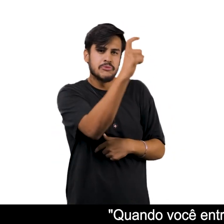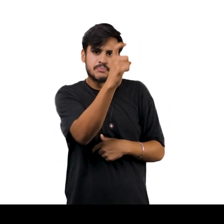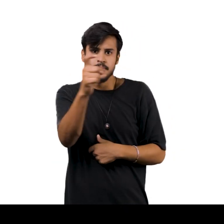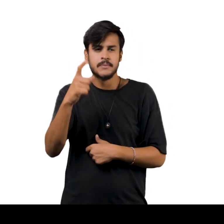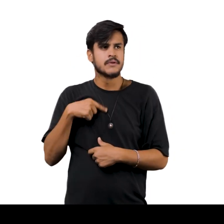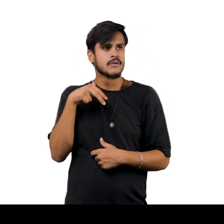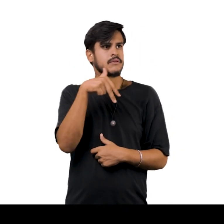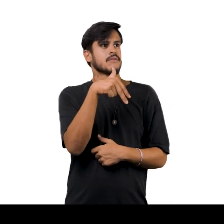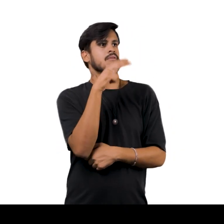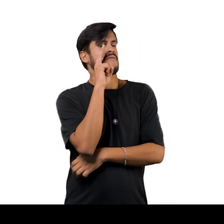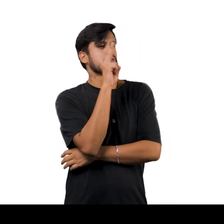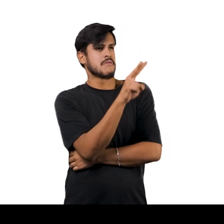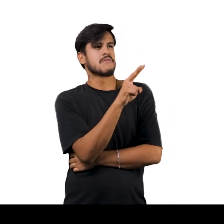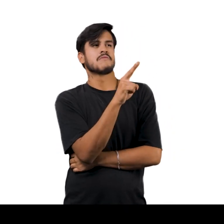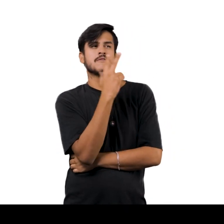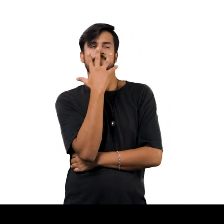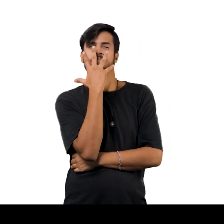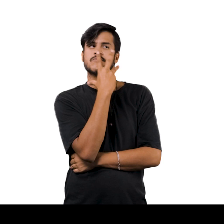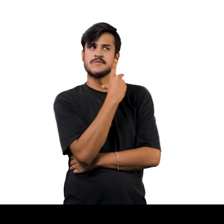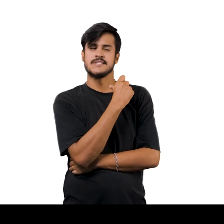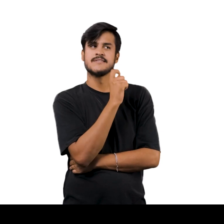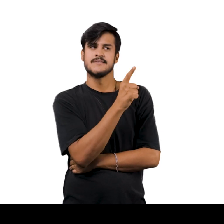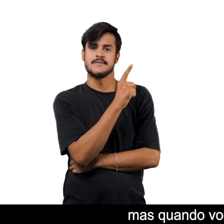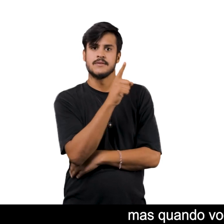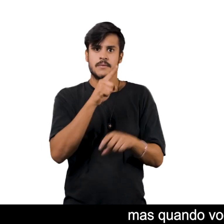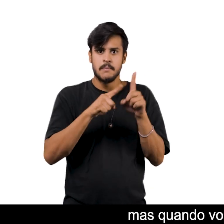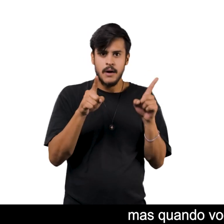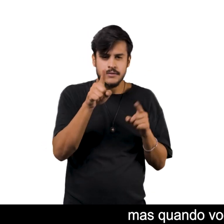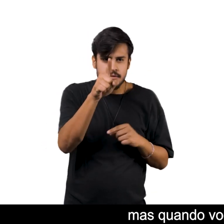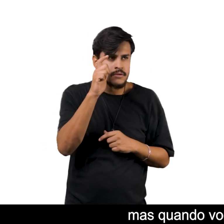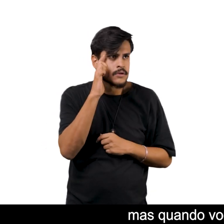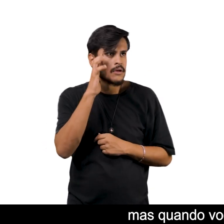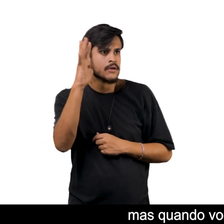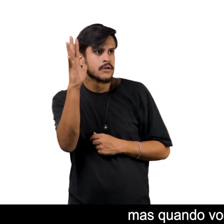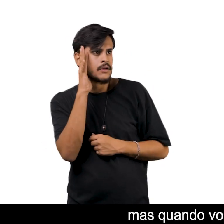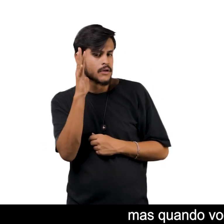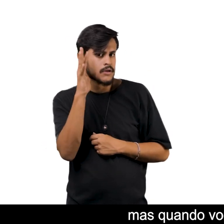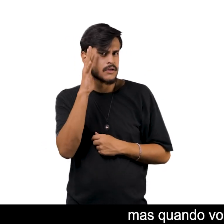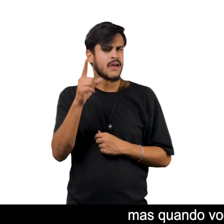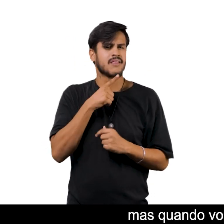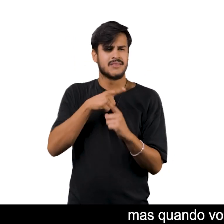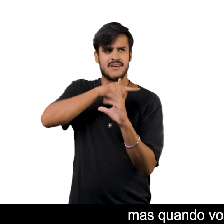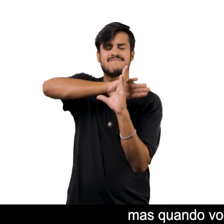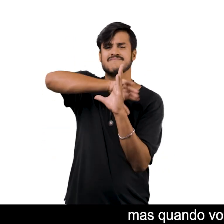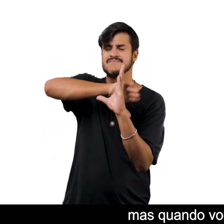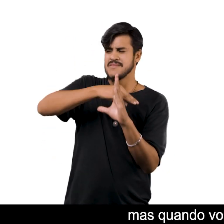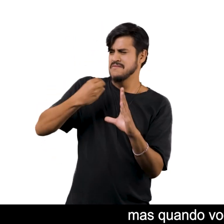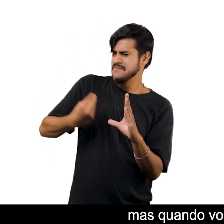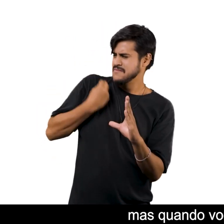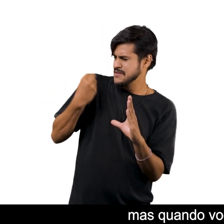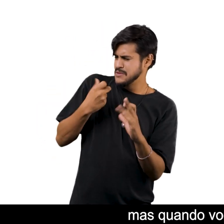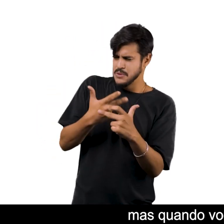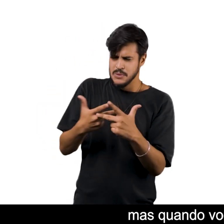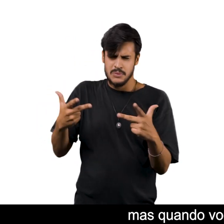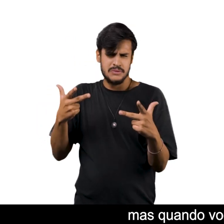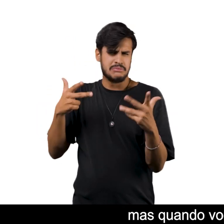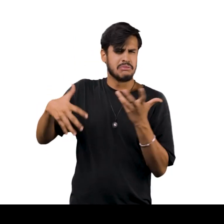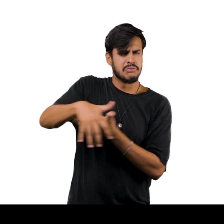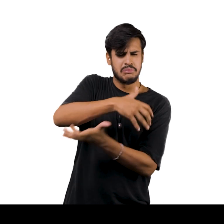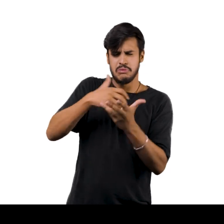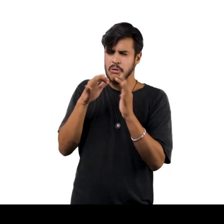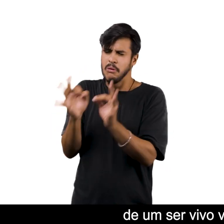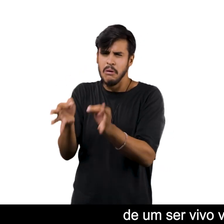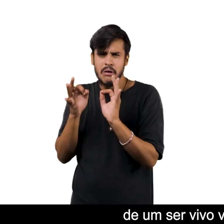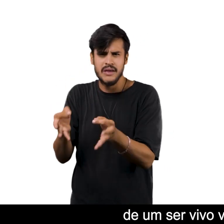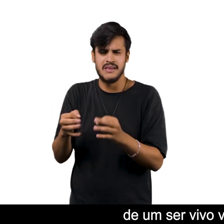carne Como a carne pode ser bonita Mas quando você pensa nisso Também pensa em todo o horror da vida